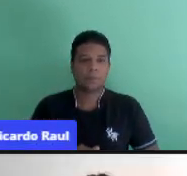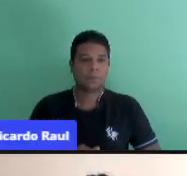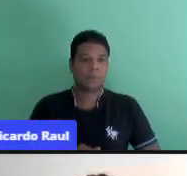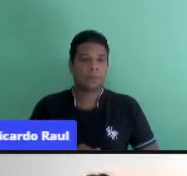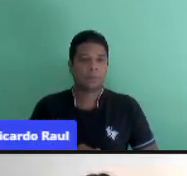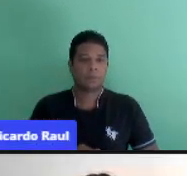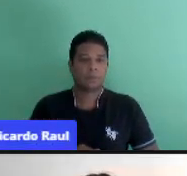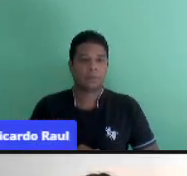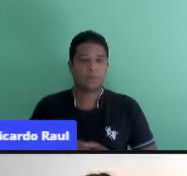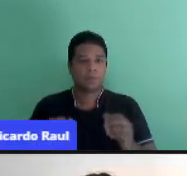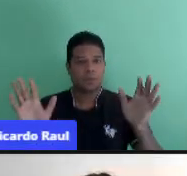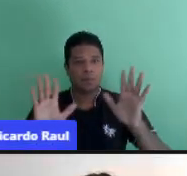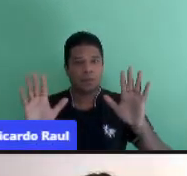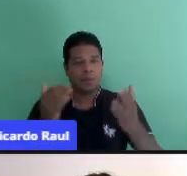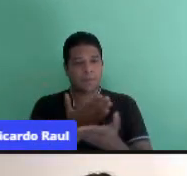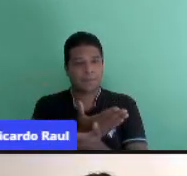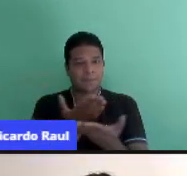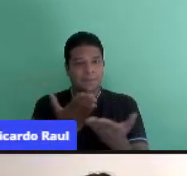Olá, pessoal.